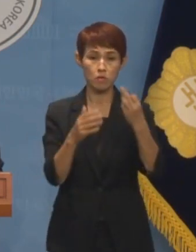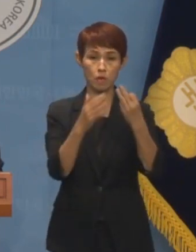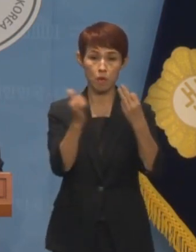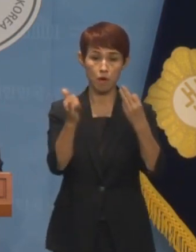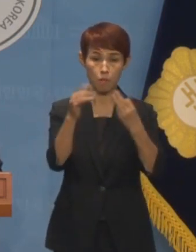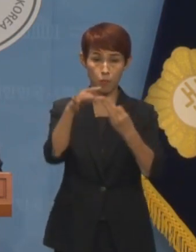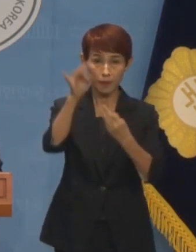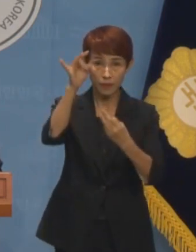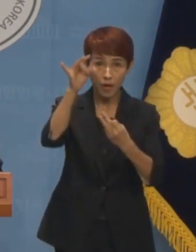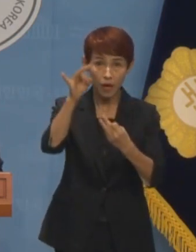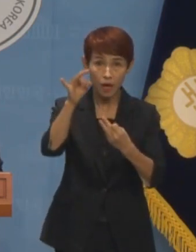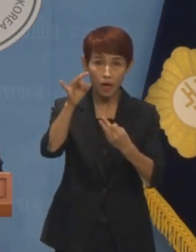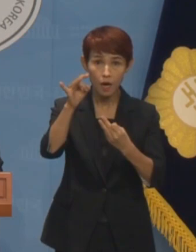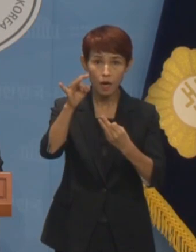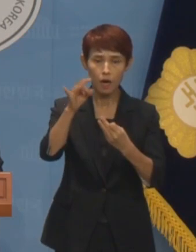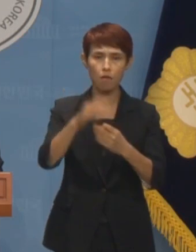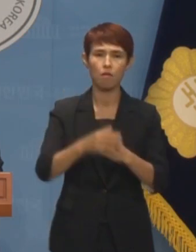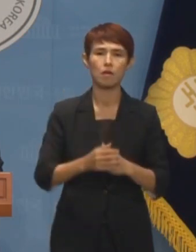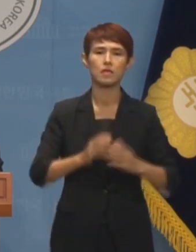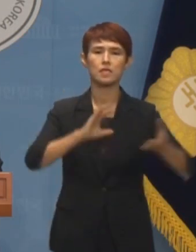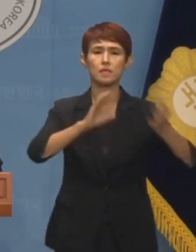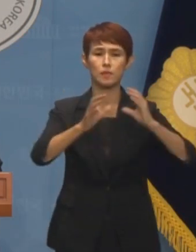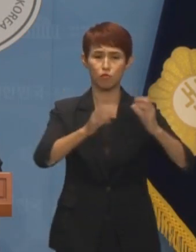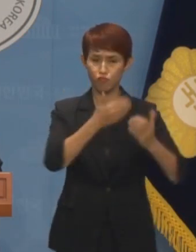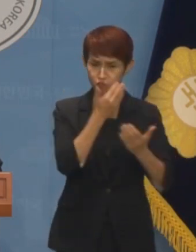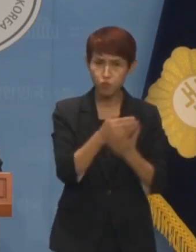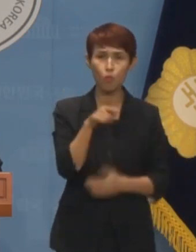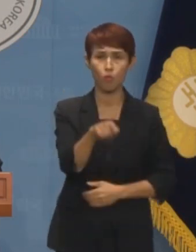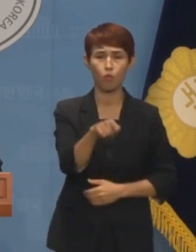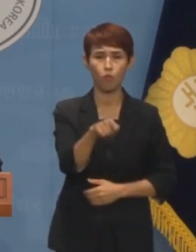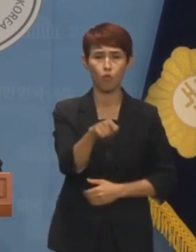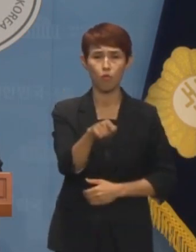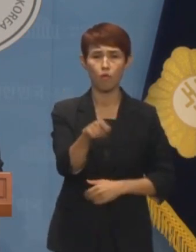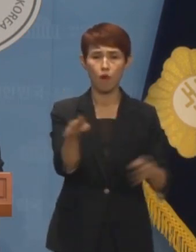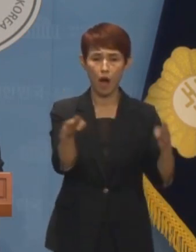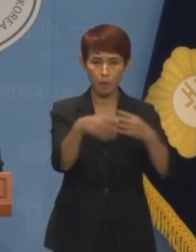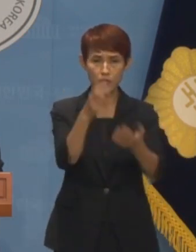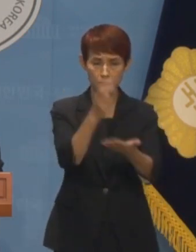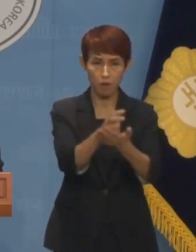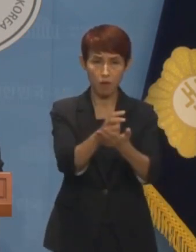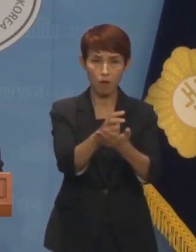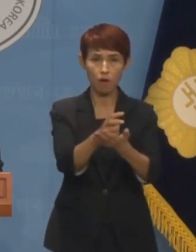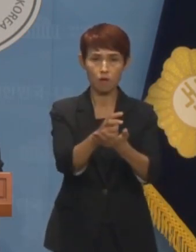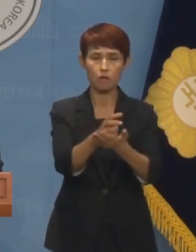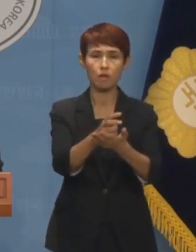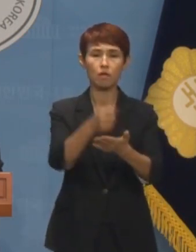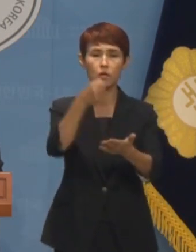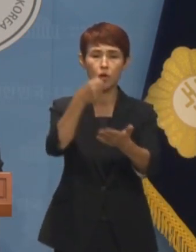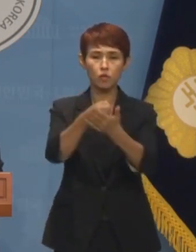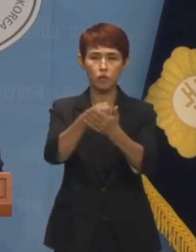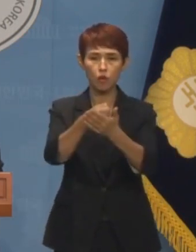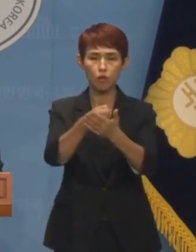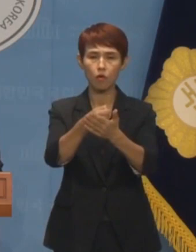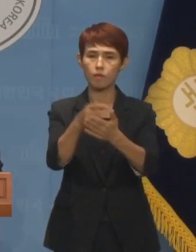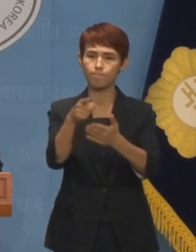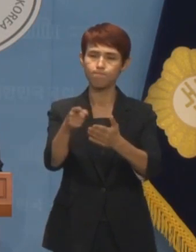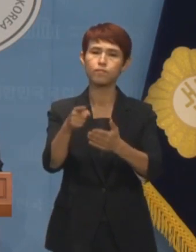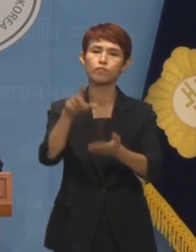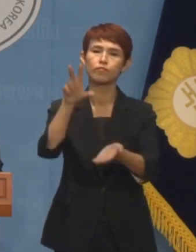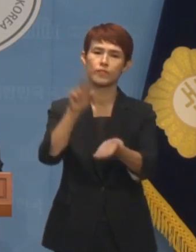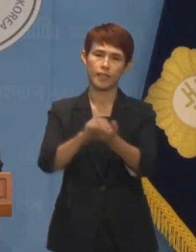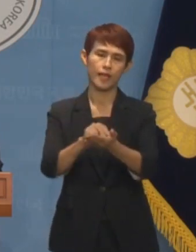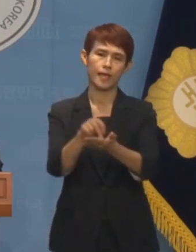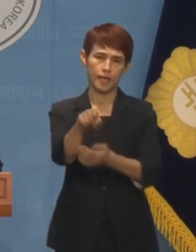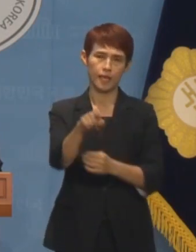뽑았다는 말은 심의가 생명인 합의제 방통위원회의 의사결정 구조를 어긴 불법적